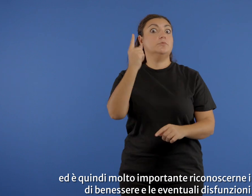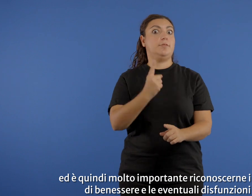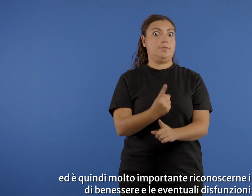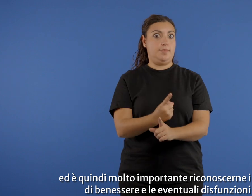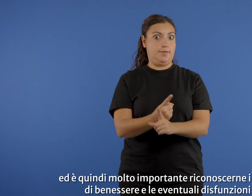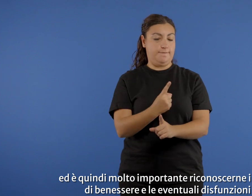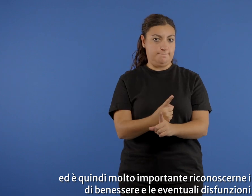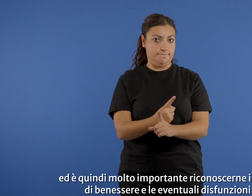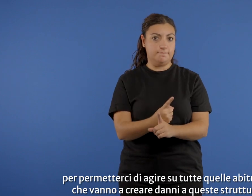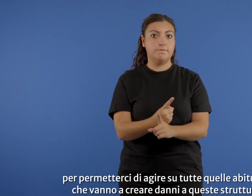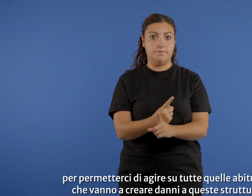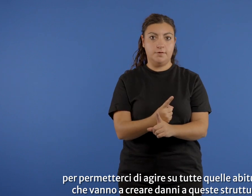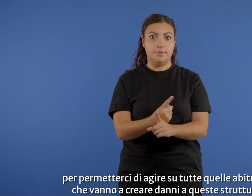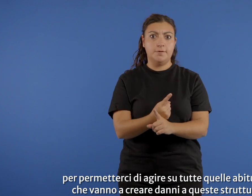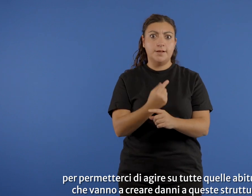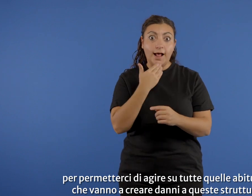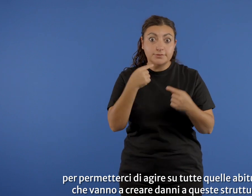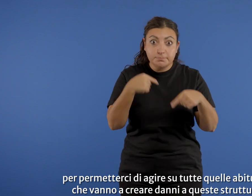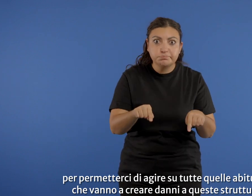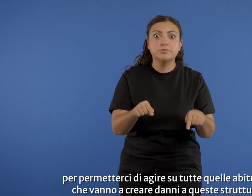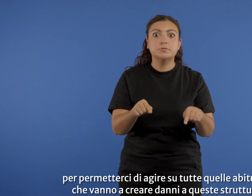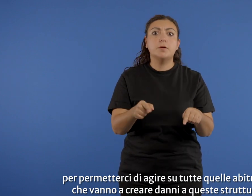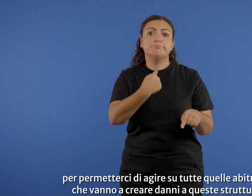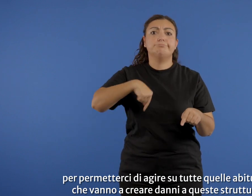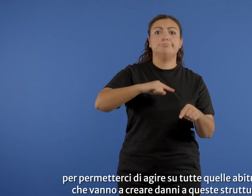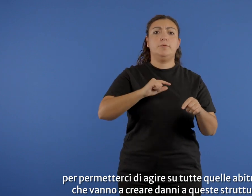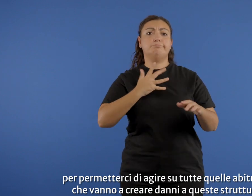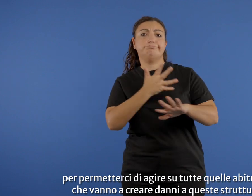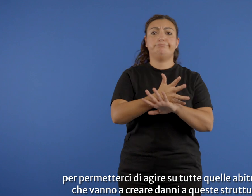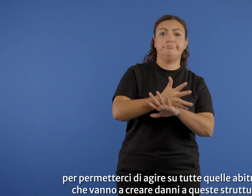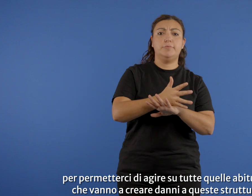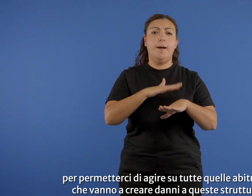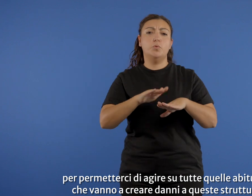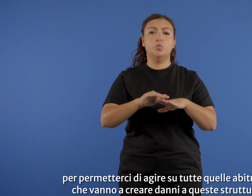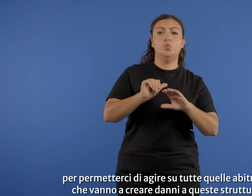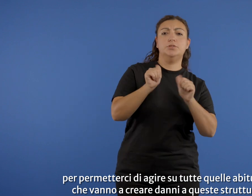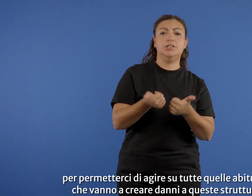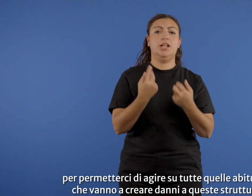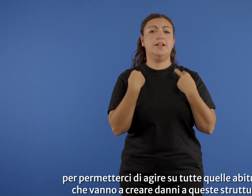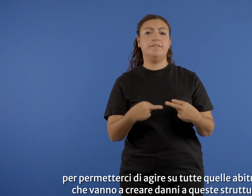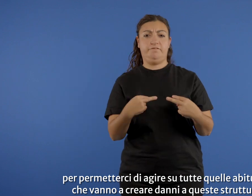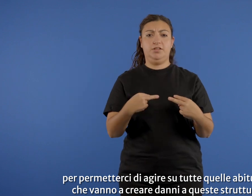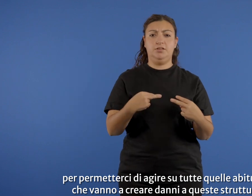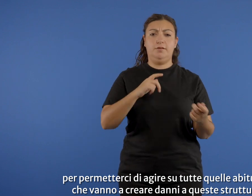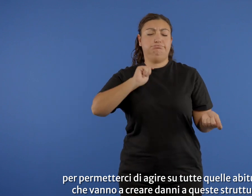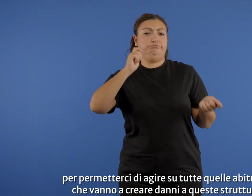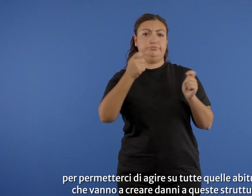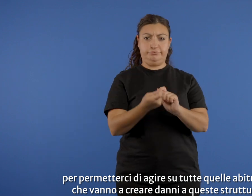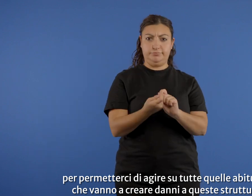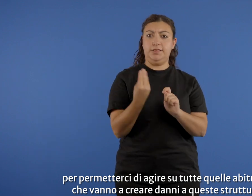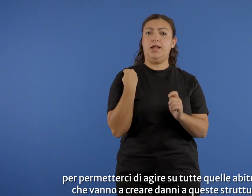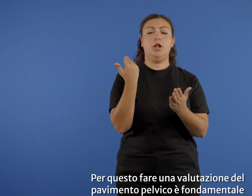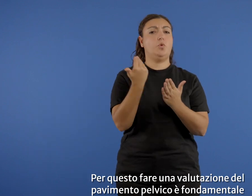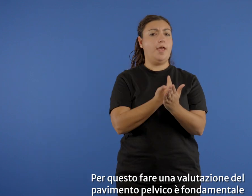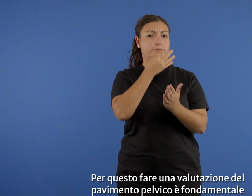eventuali disfunzioni per permetterci di agire su tutte quelle abitudini che vanno a creare danni a queste strutture.